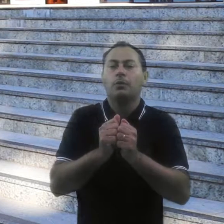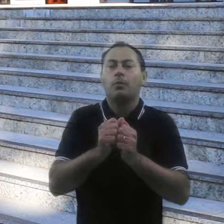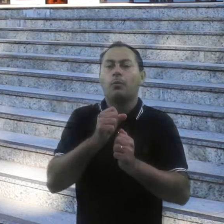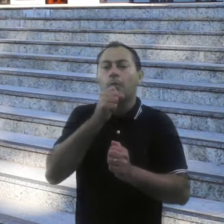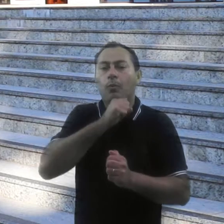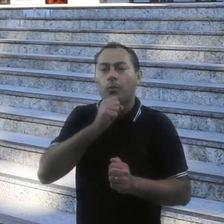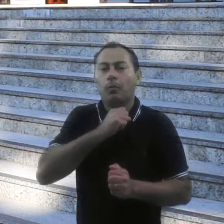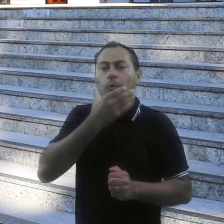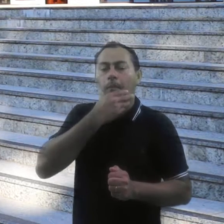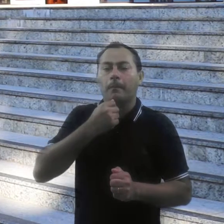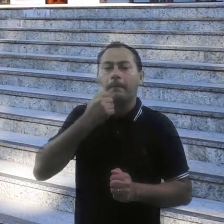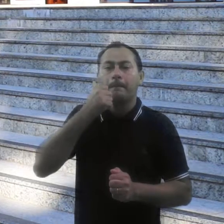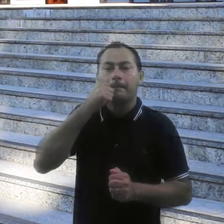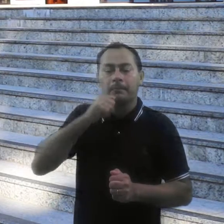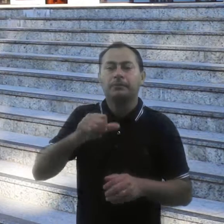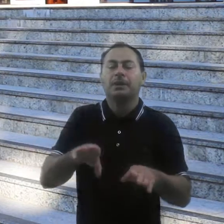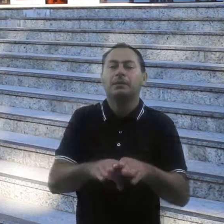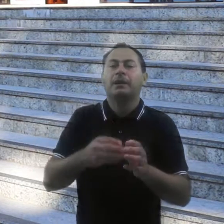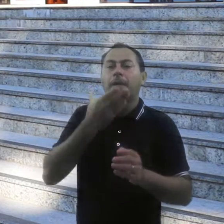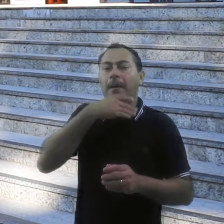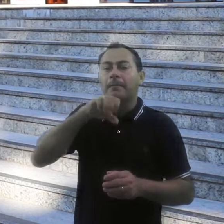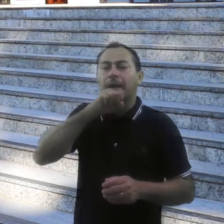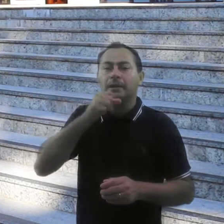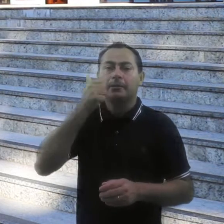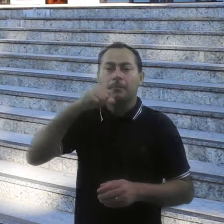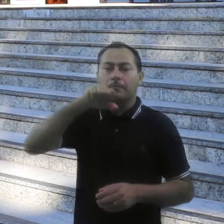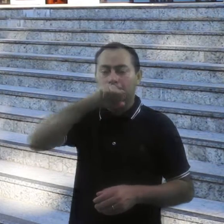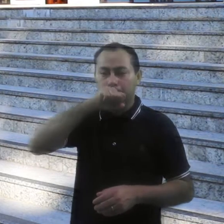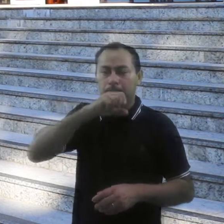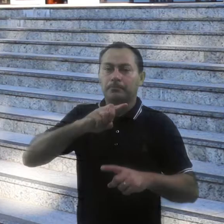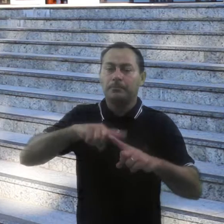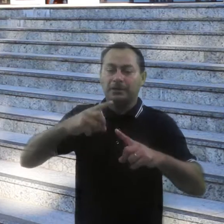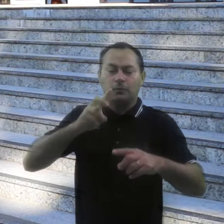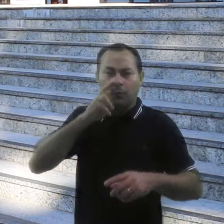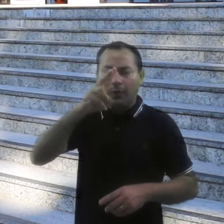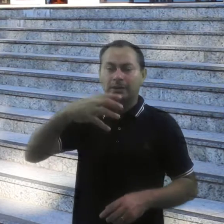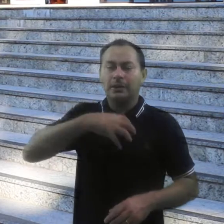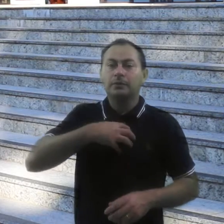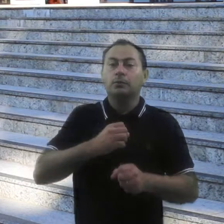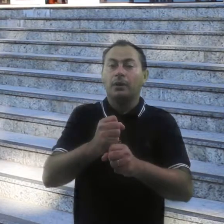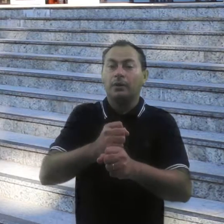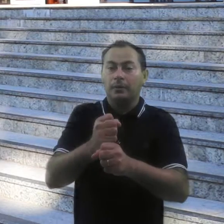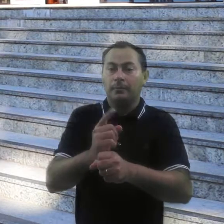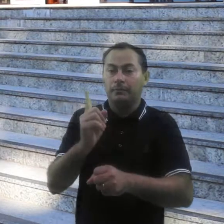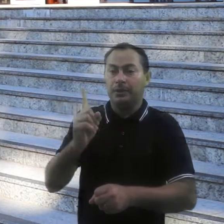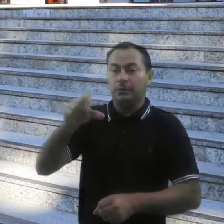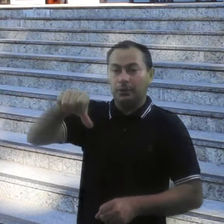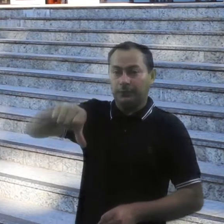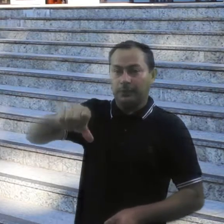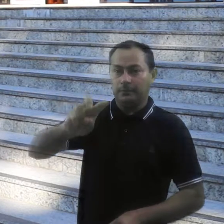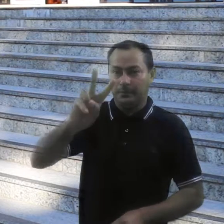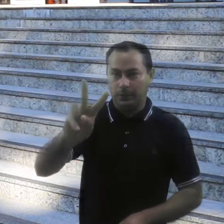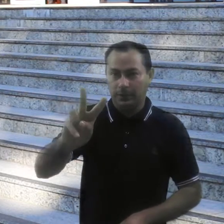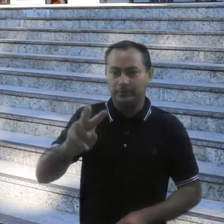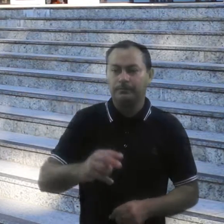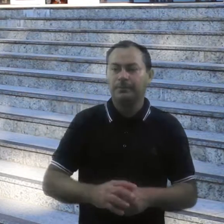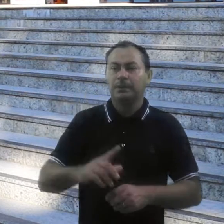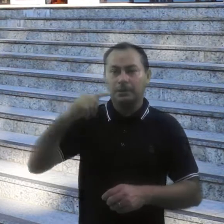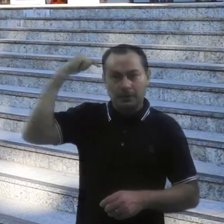e o papai. Mas o mais forte mesmo que eu senti foi em 1992, numa santa missa na cidade de Pitanga,